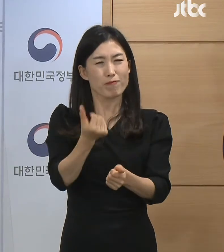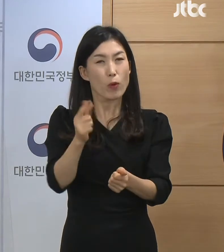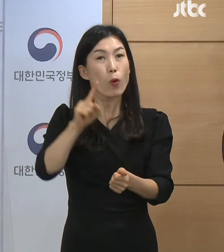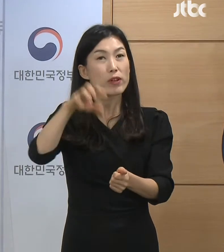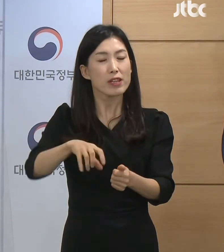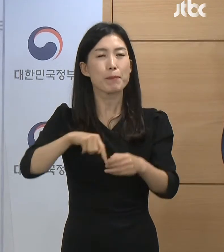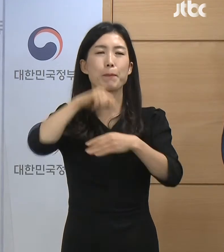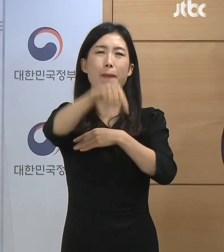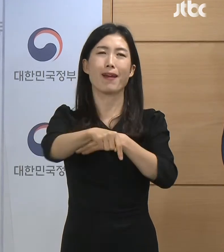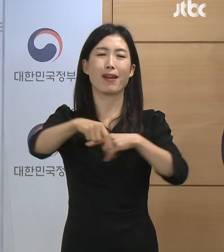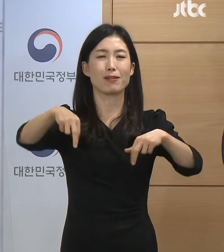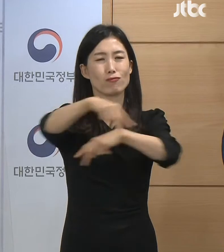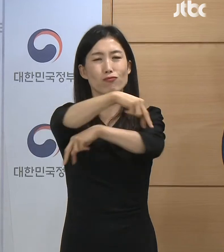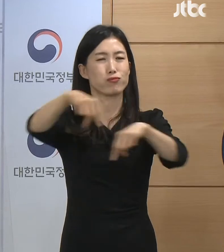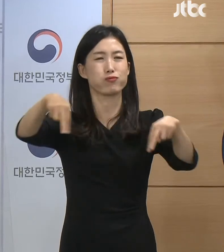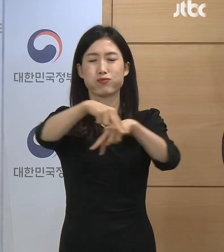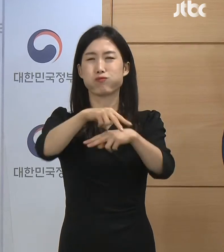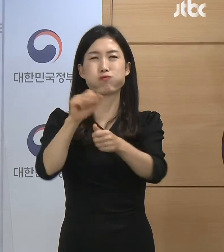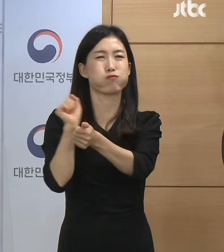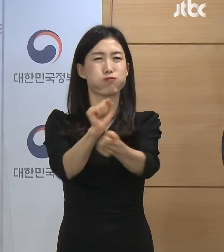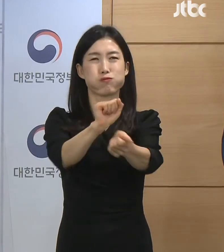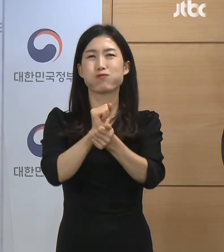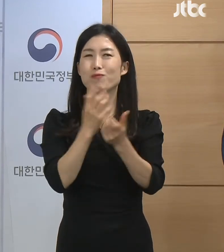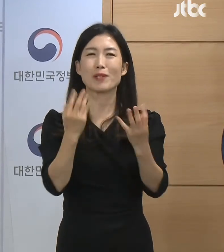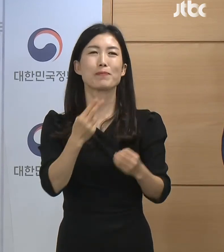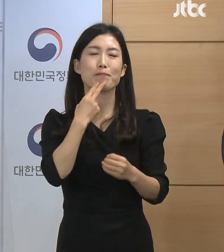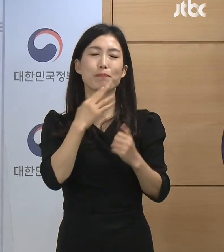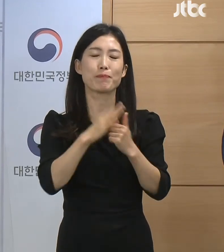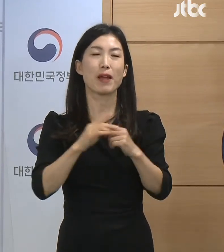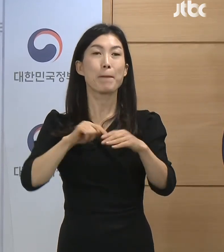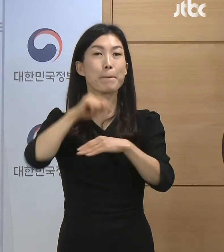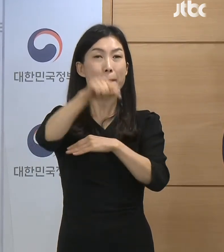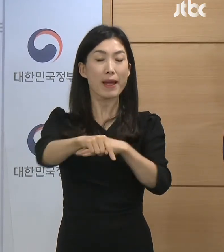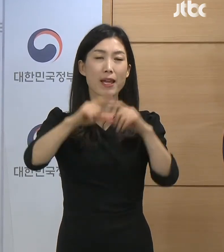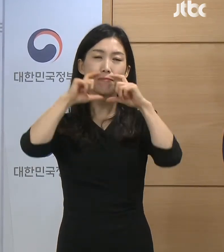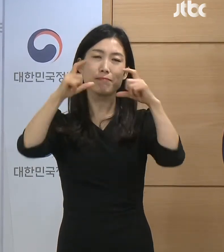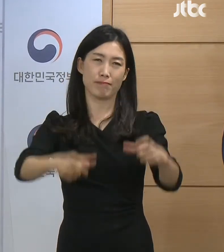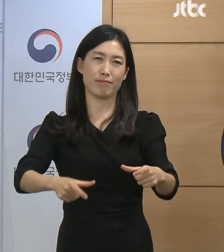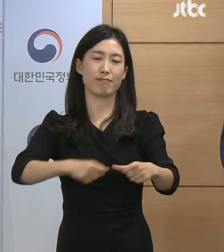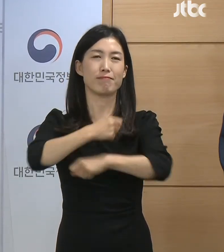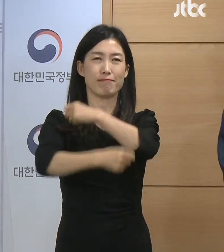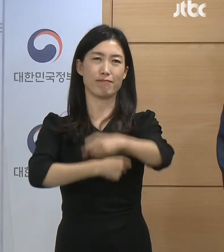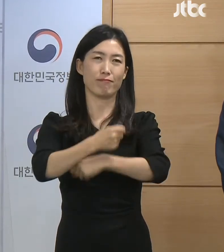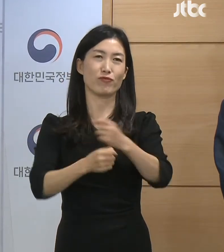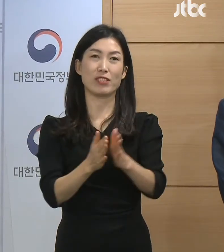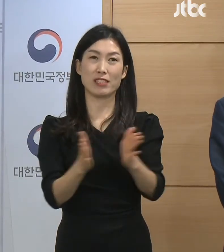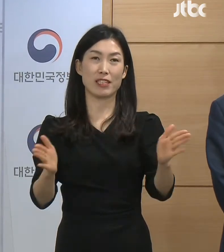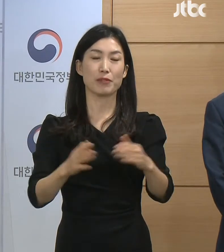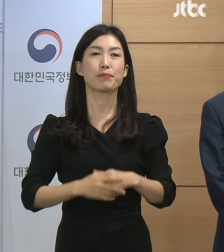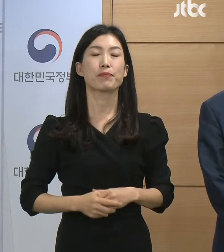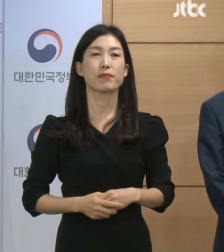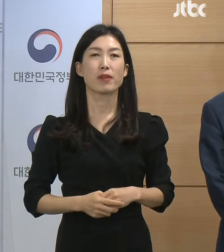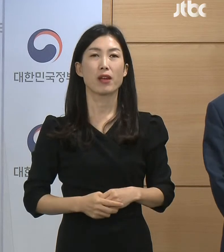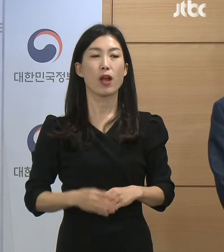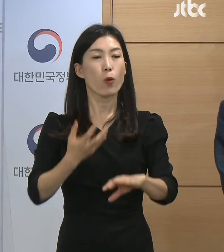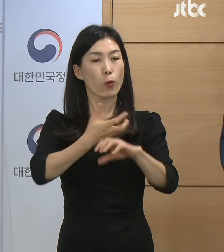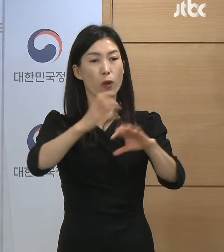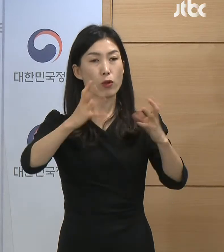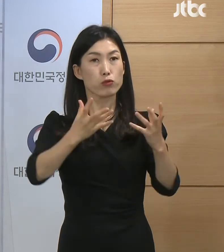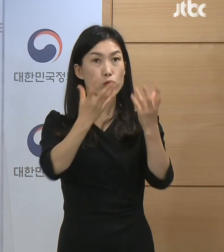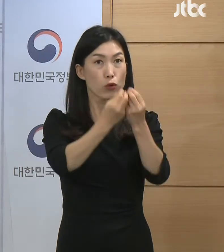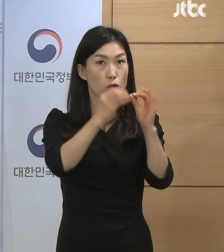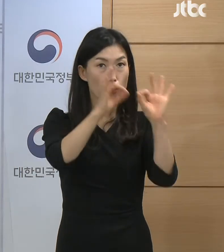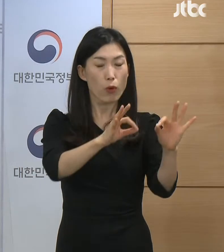해제합니다. 해외국가 대다수가 실외 마스크 착용 의무가 없고 현재 실외 의무